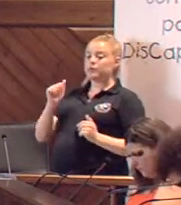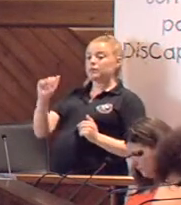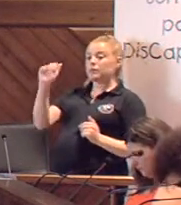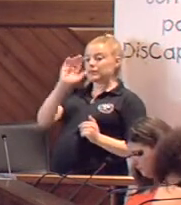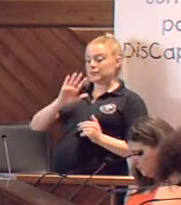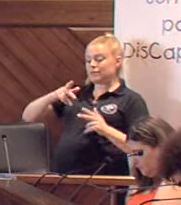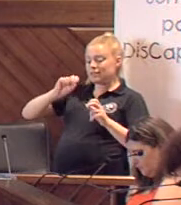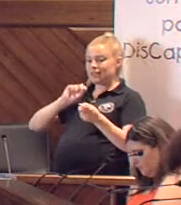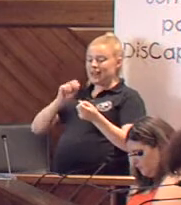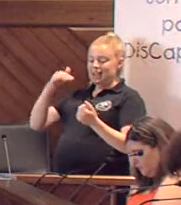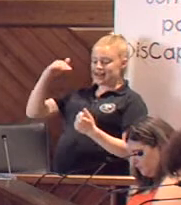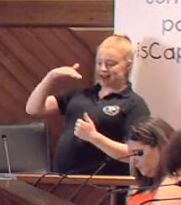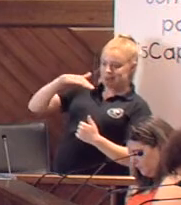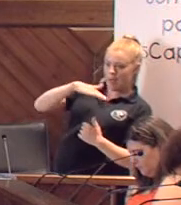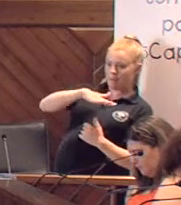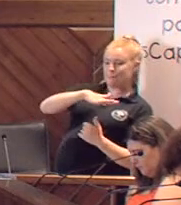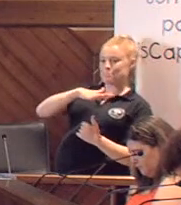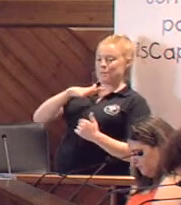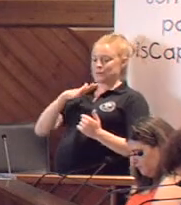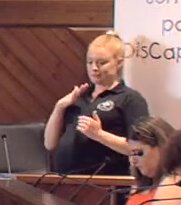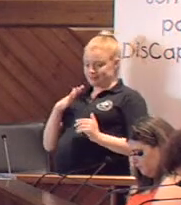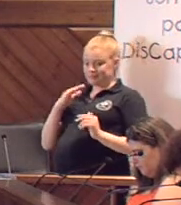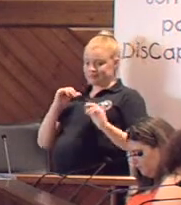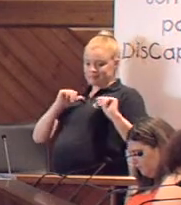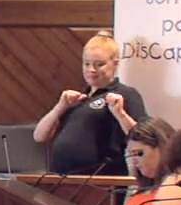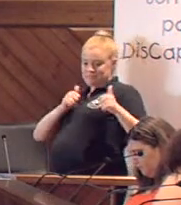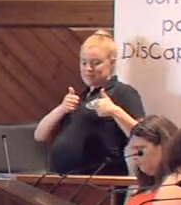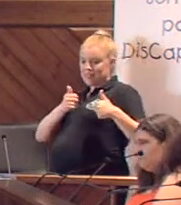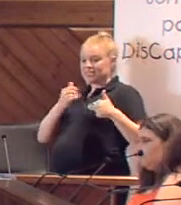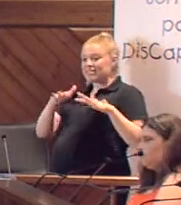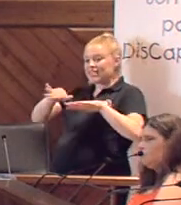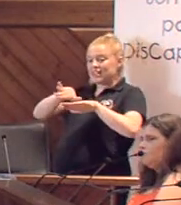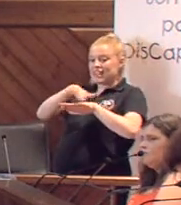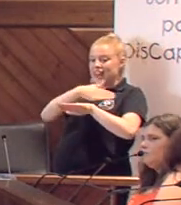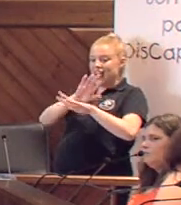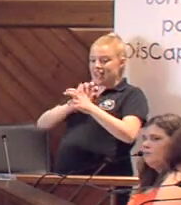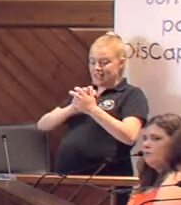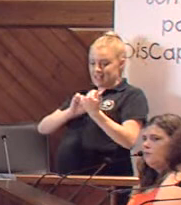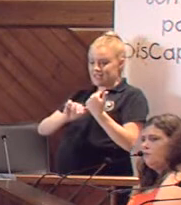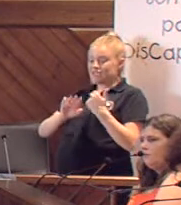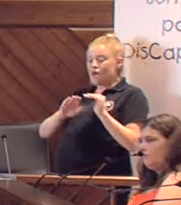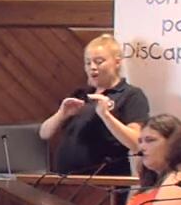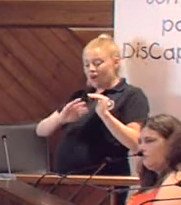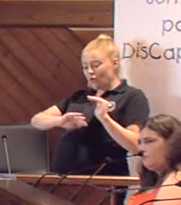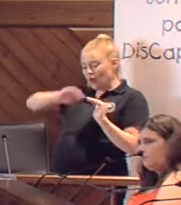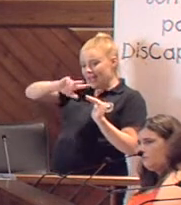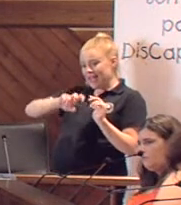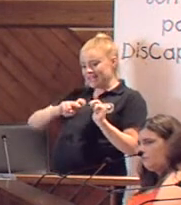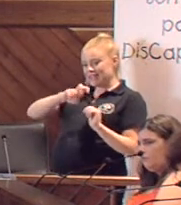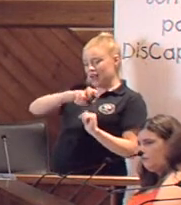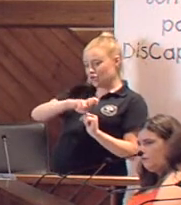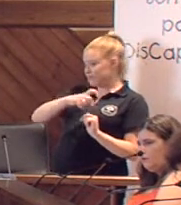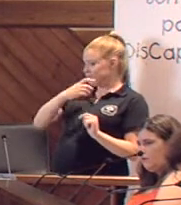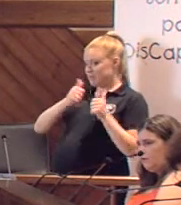del pavimento de las rampas, las cuales deben empezar desde la calzada y no con escalón, cumpliendo la normativa